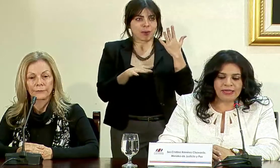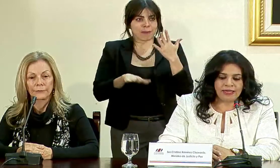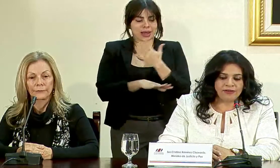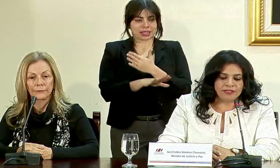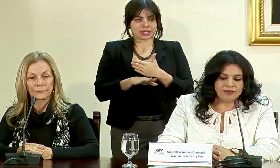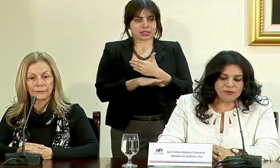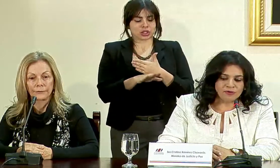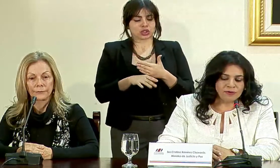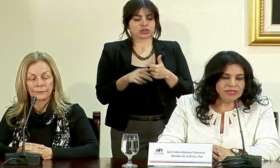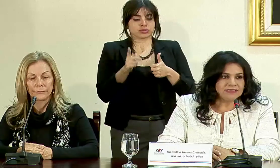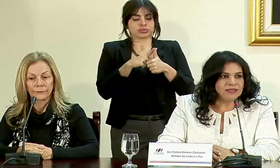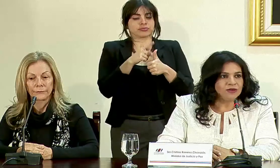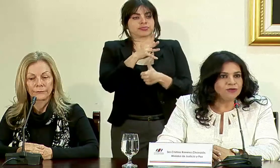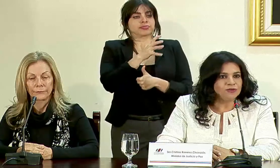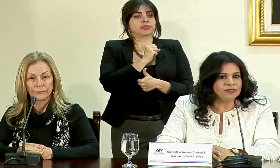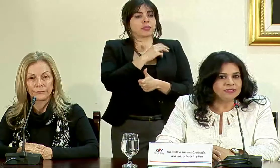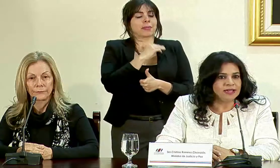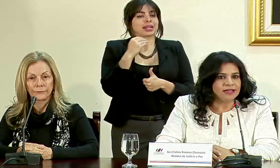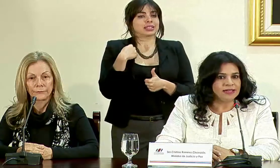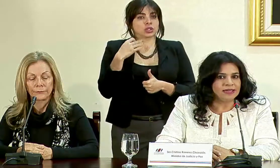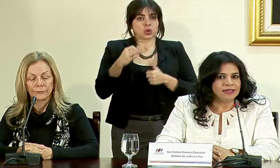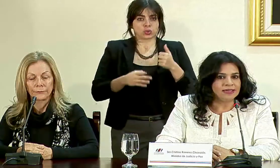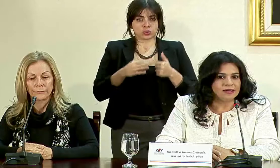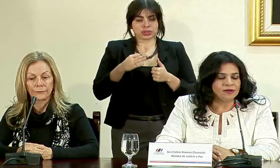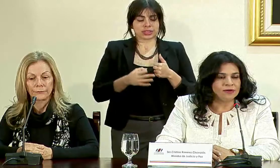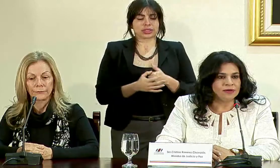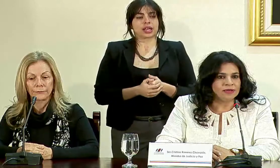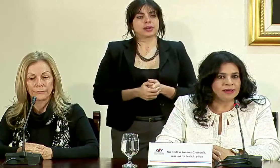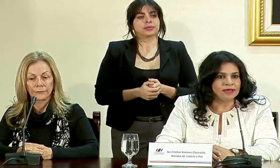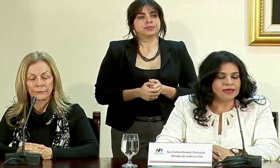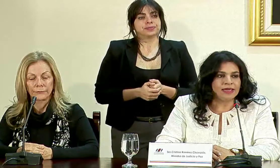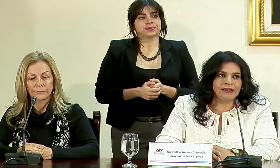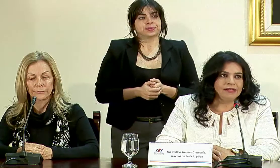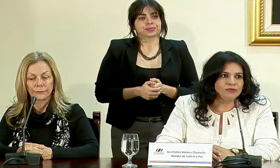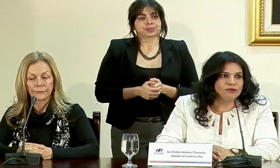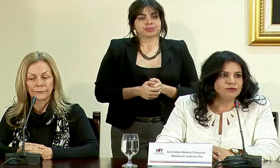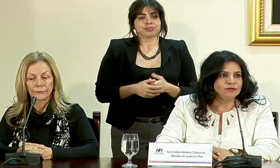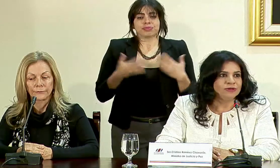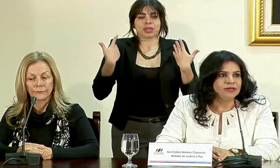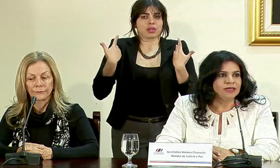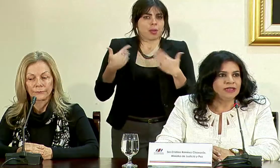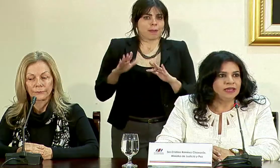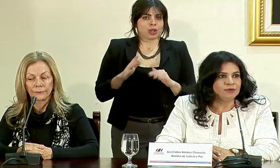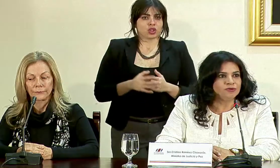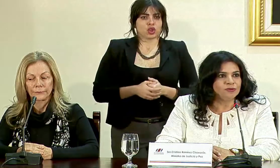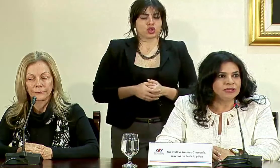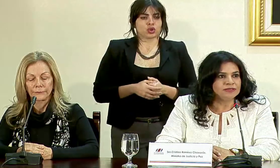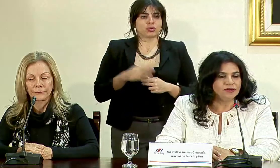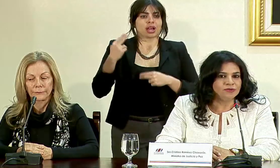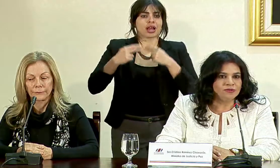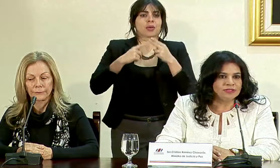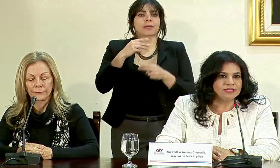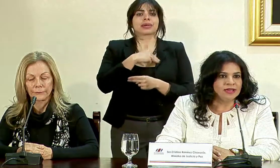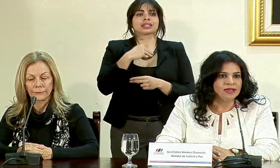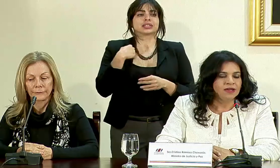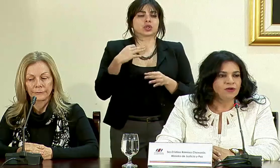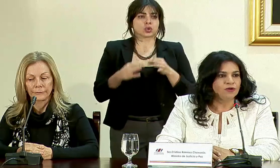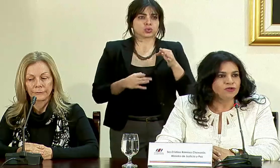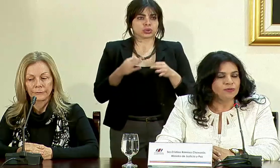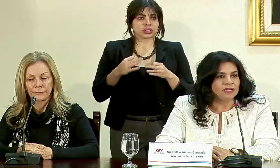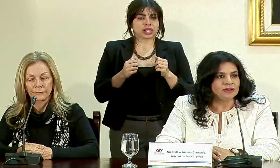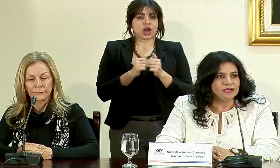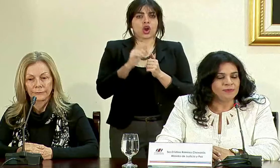recibimos un Ministerio de Justicia en el abandono heredamos un Ministerio de Justicia